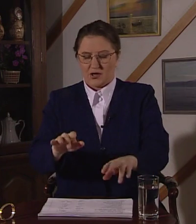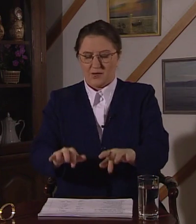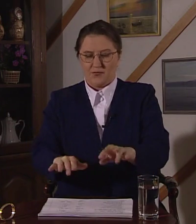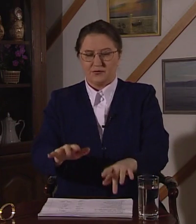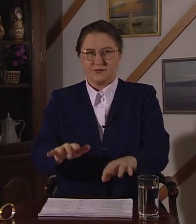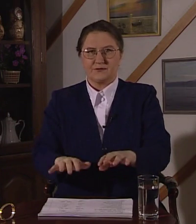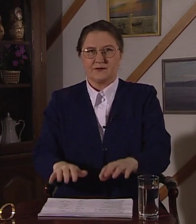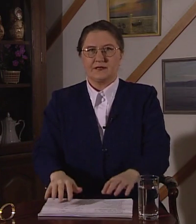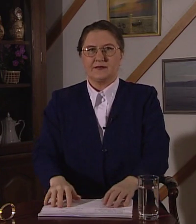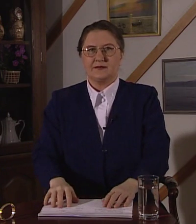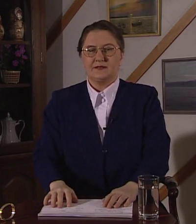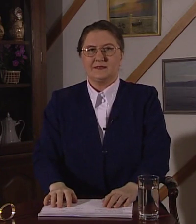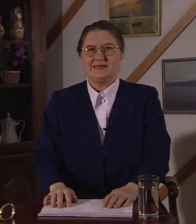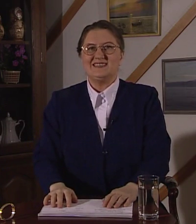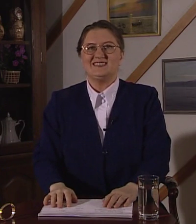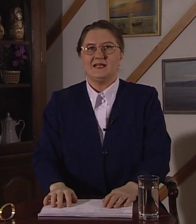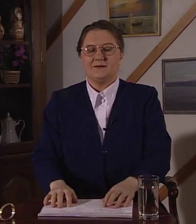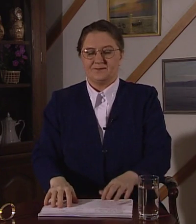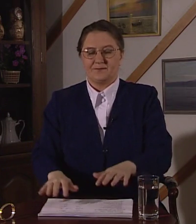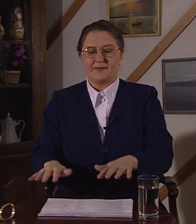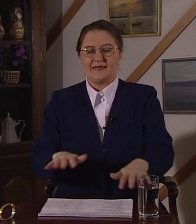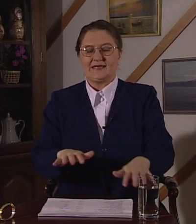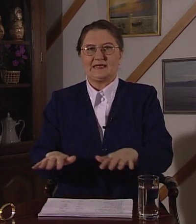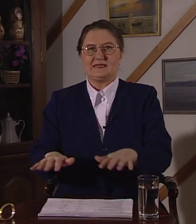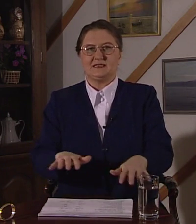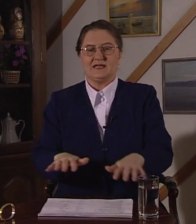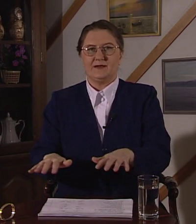Компот. Кисель. Кисель.